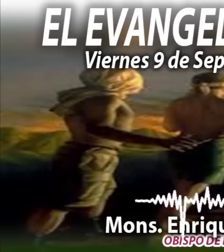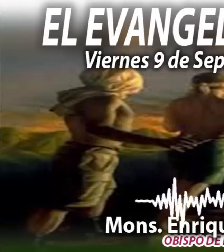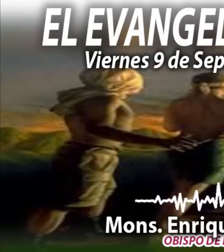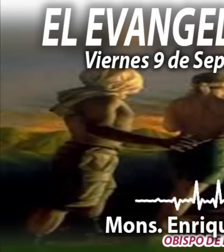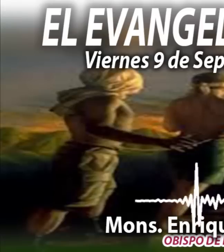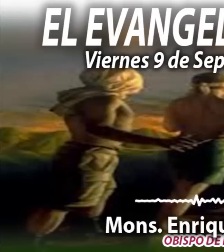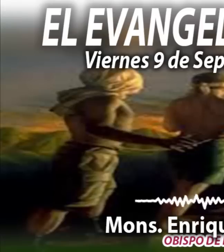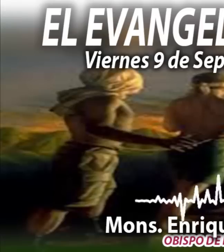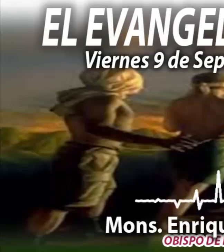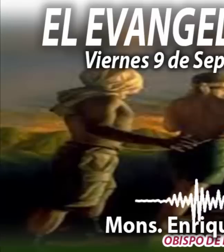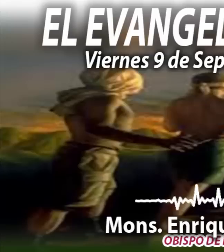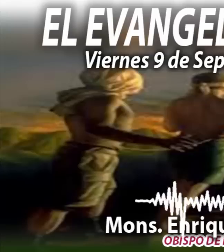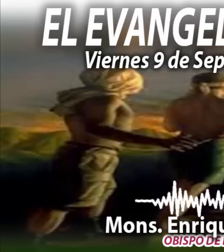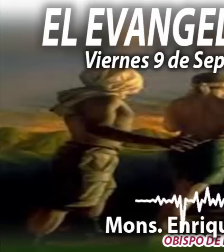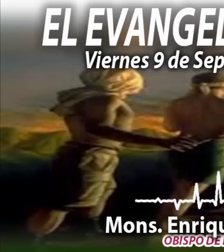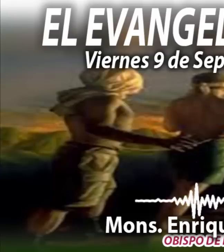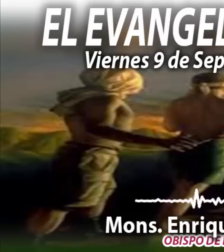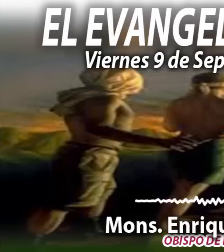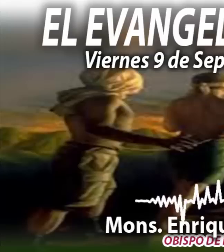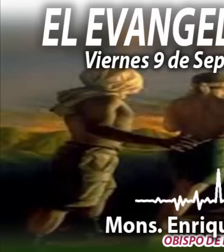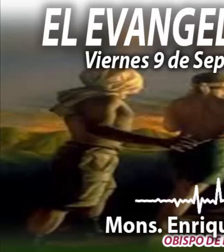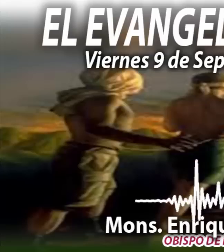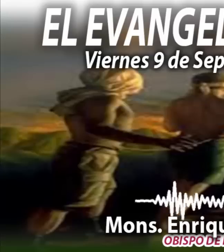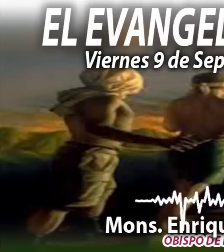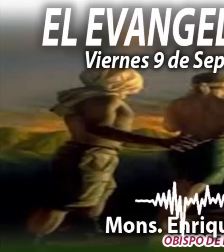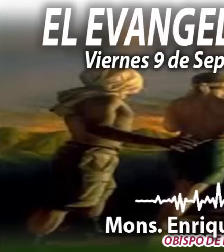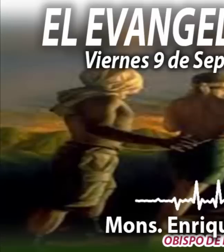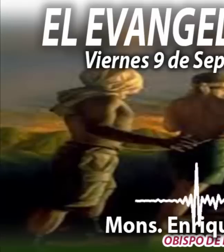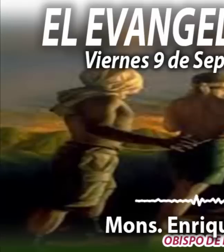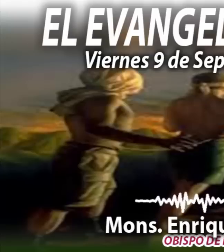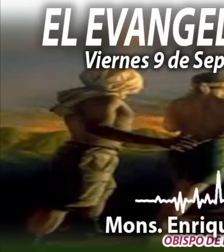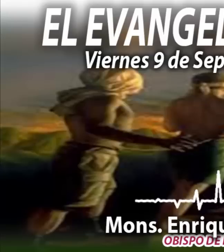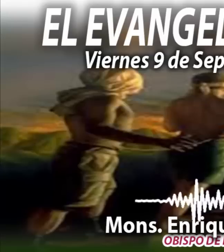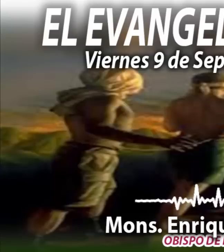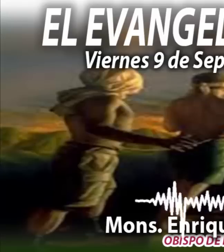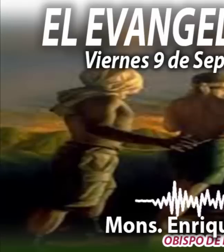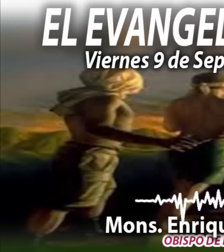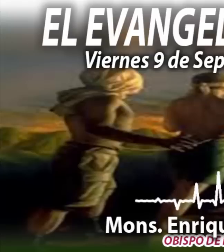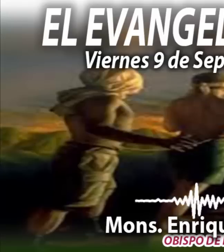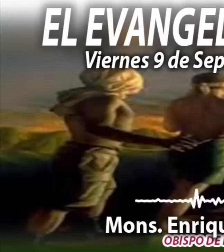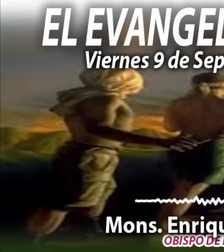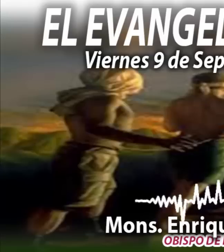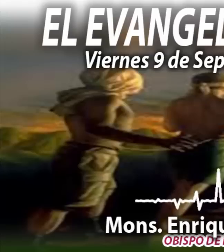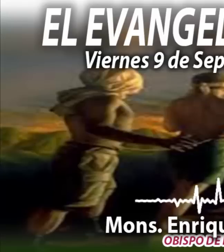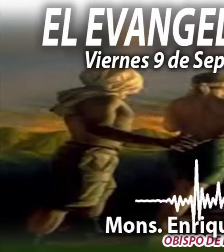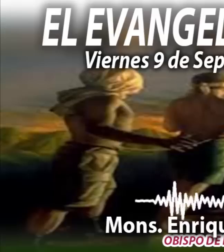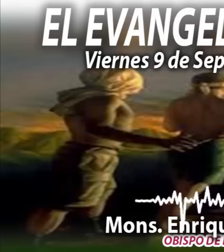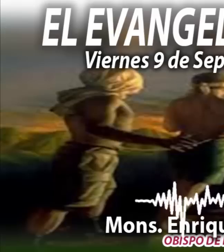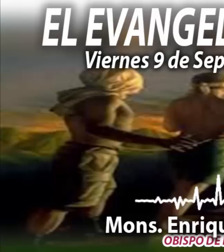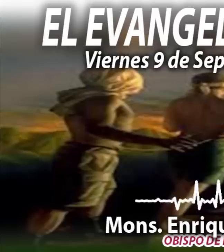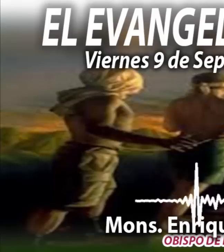Dispuso Dios en su sabiduría, revelarse a sí mismo y dar a conocer el misterio de su voluntad.